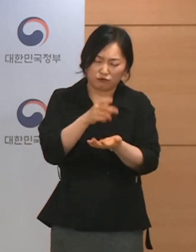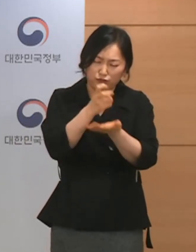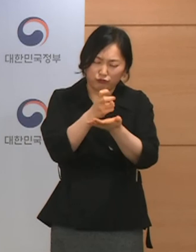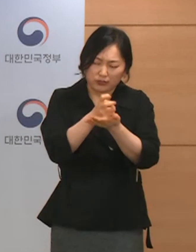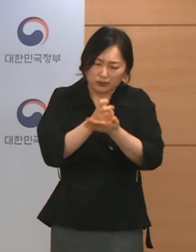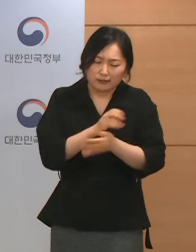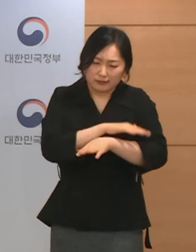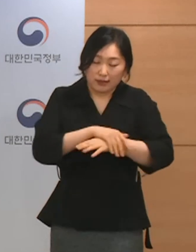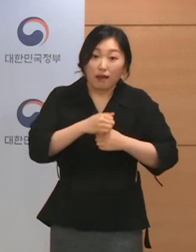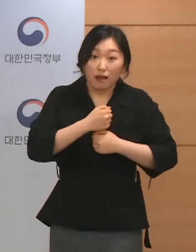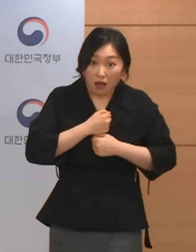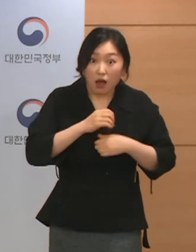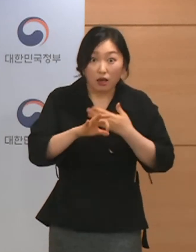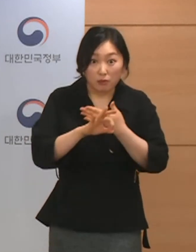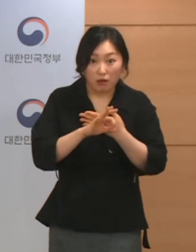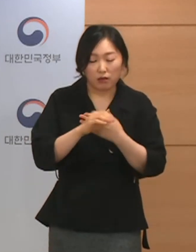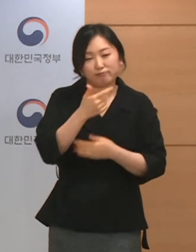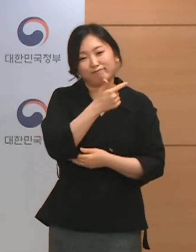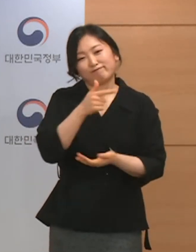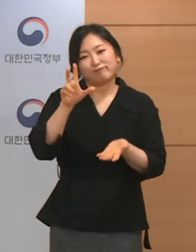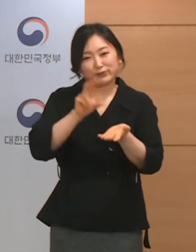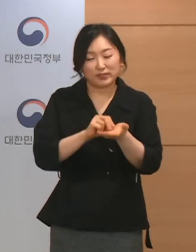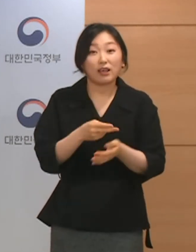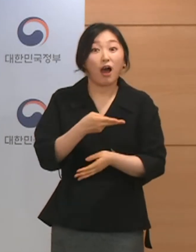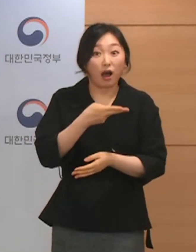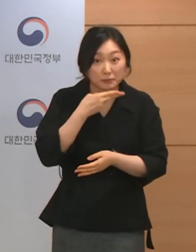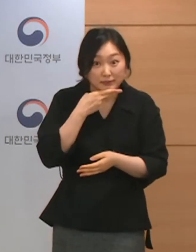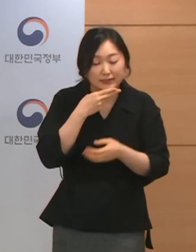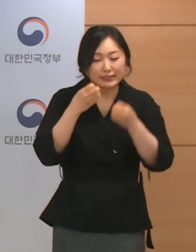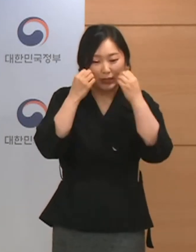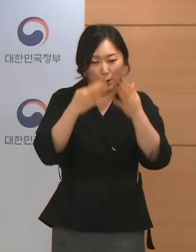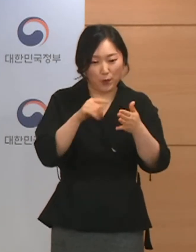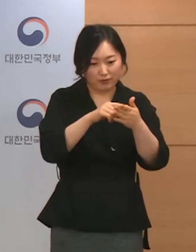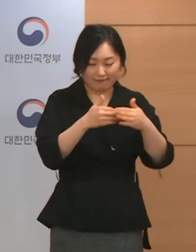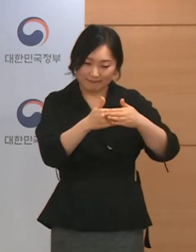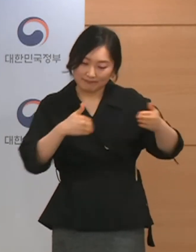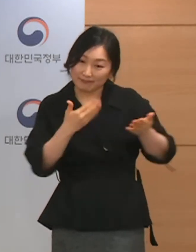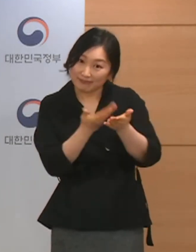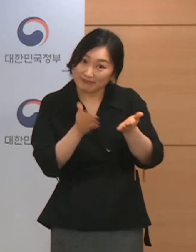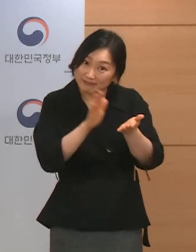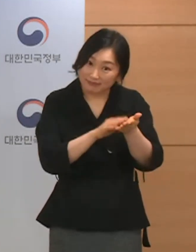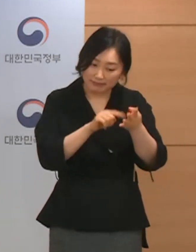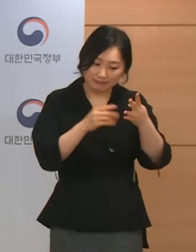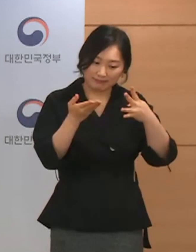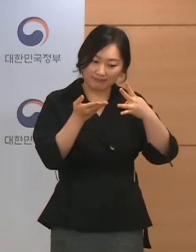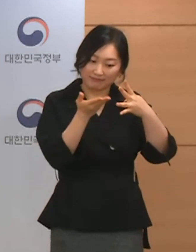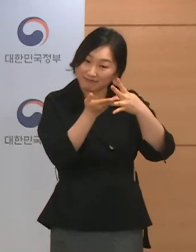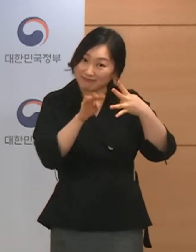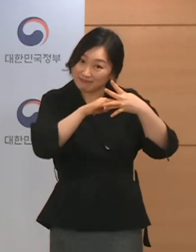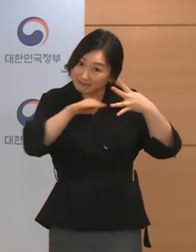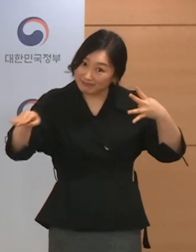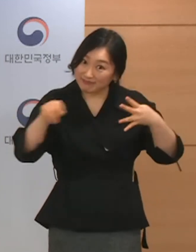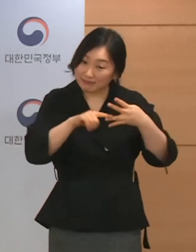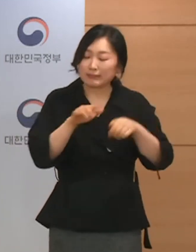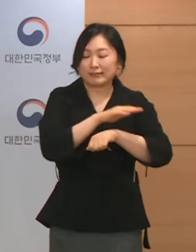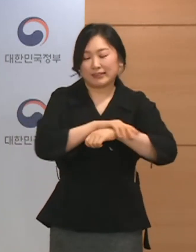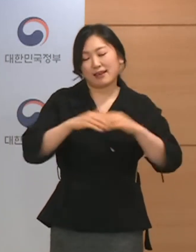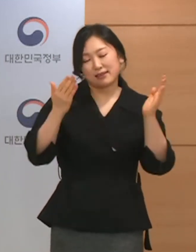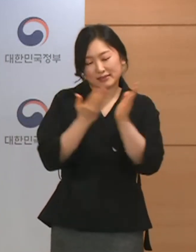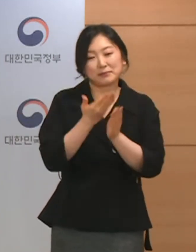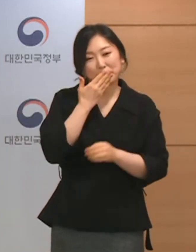조금 더 큰 문제 없이 새로운 거리 두기 체계로의 재편이 연착륙하게 될 것이라고 기대하고 있습니다.